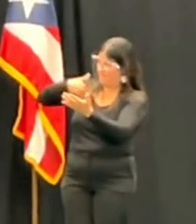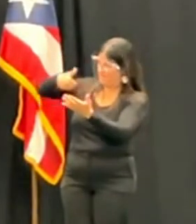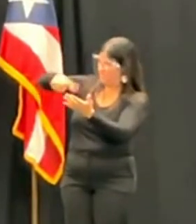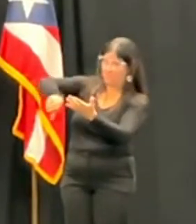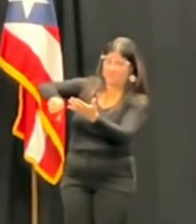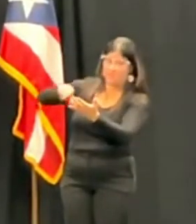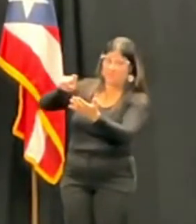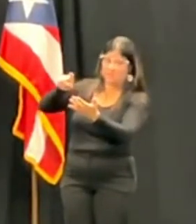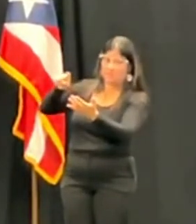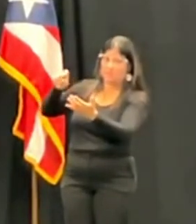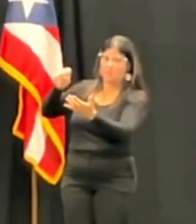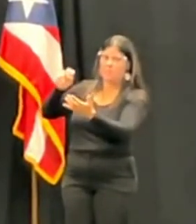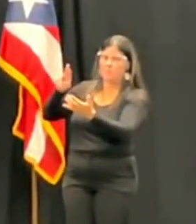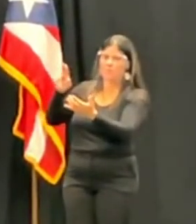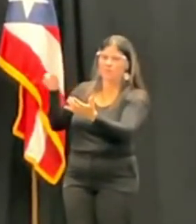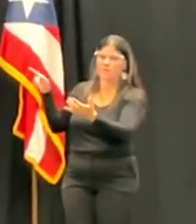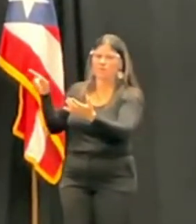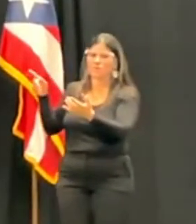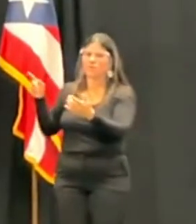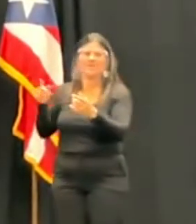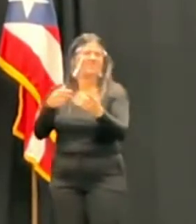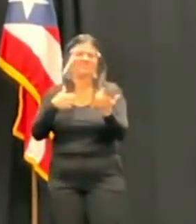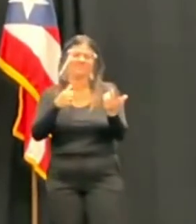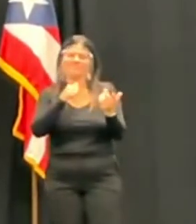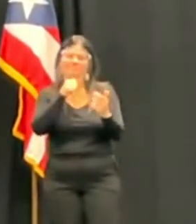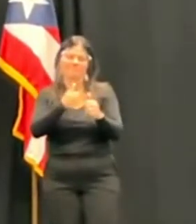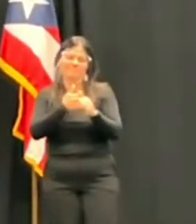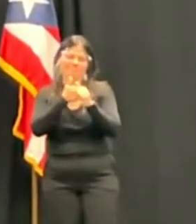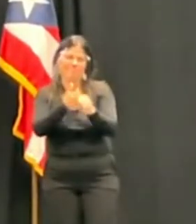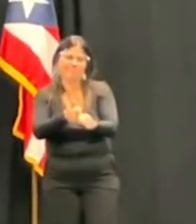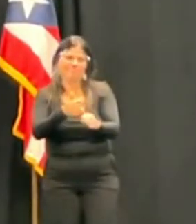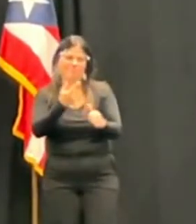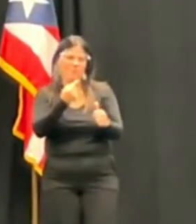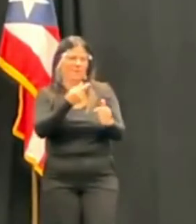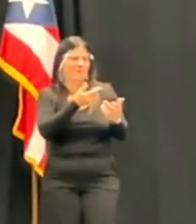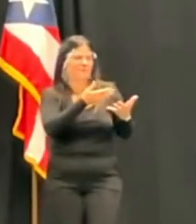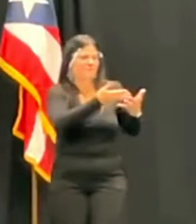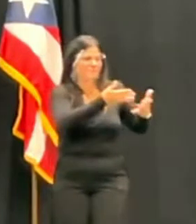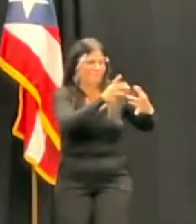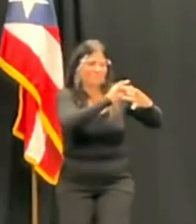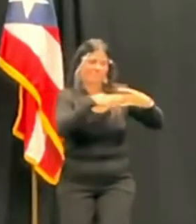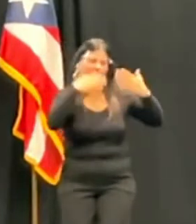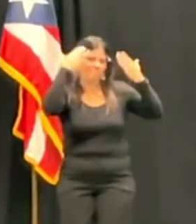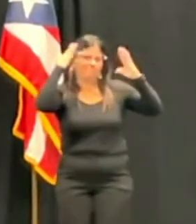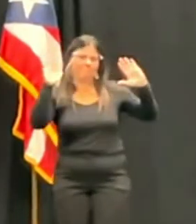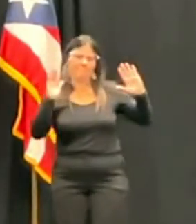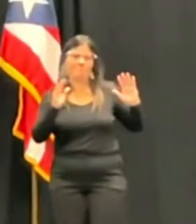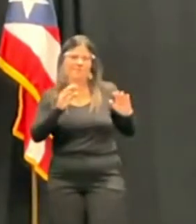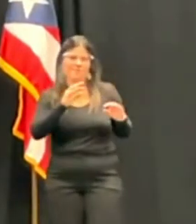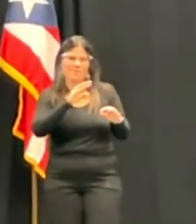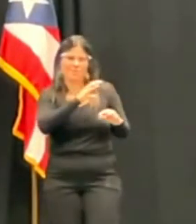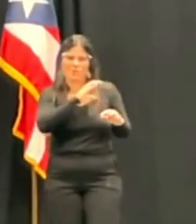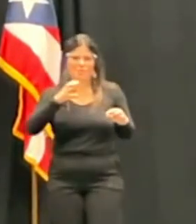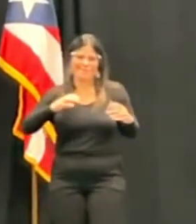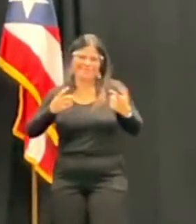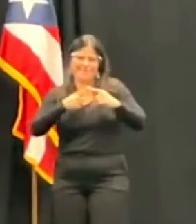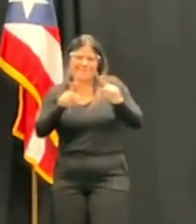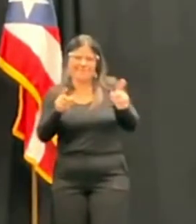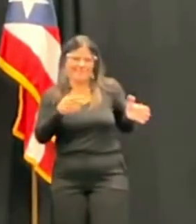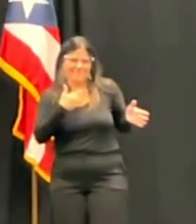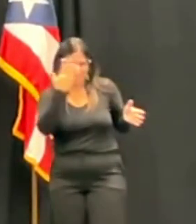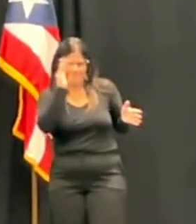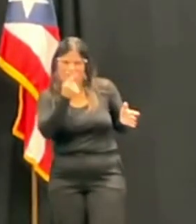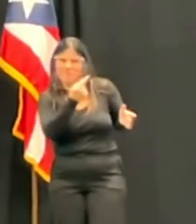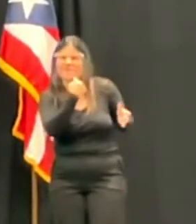ellos, con la parte del consejo, es decir, conversar, consultar y ver si hay ambiente para las confirmaciones. En este